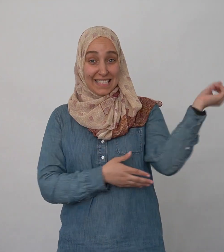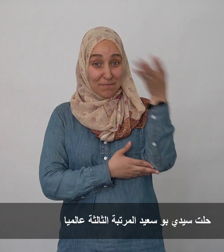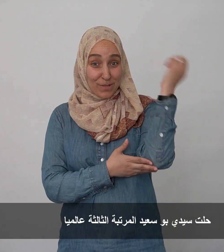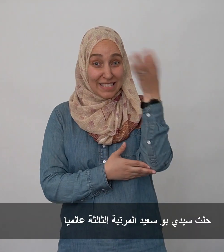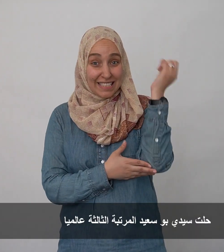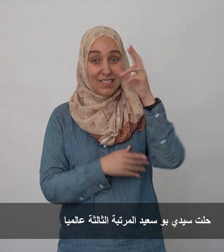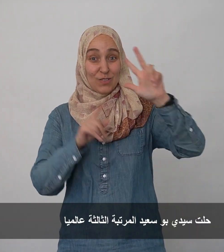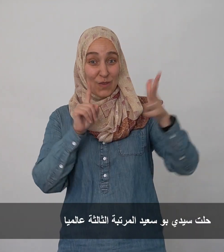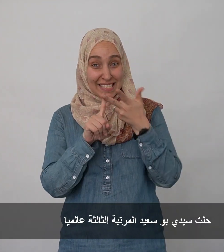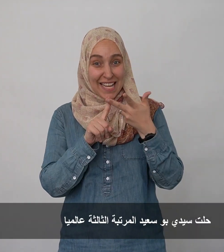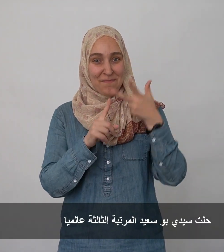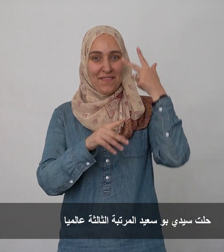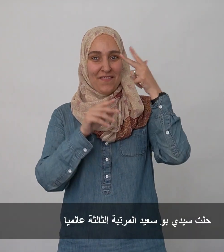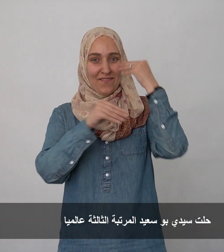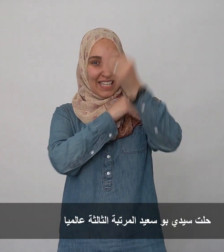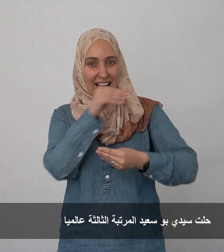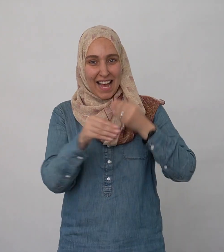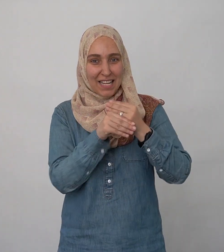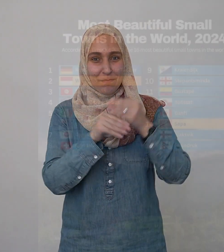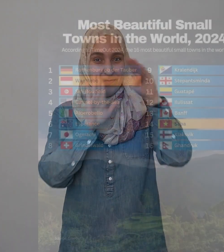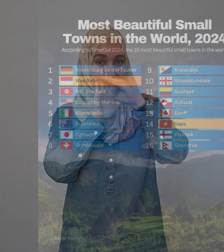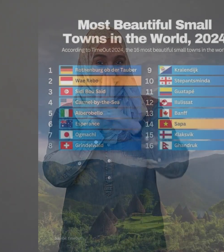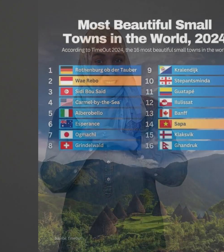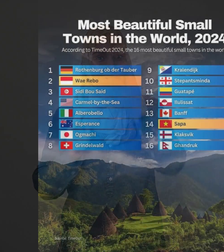حالة سيدي بوسعيد المرتبة الثالثة عالمية